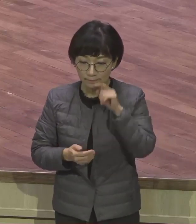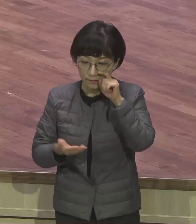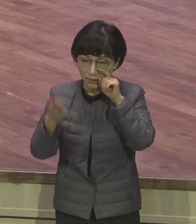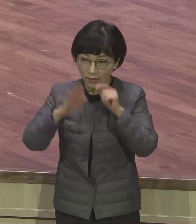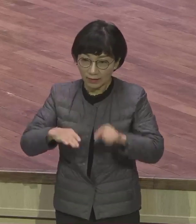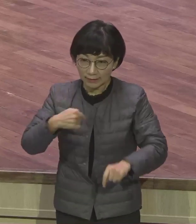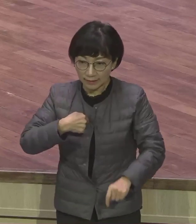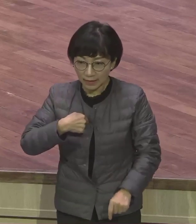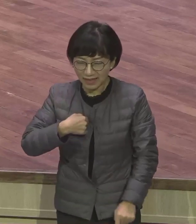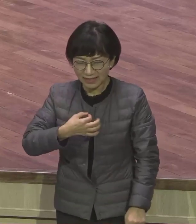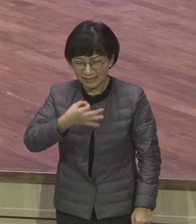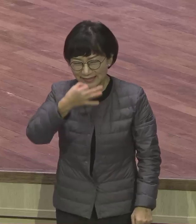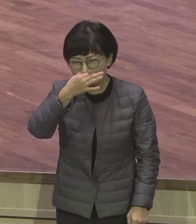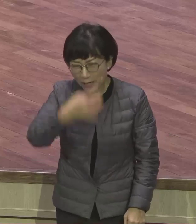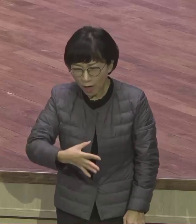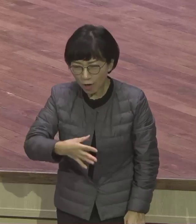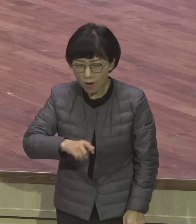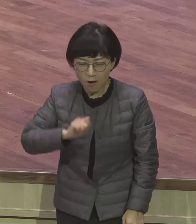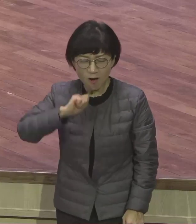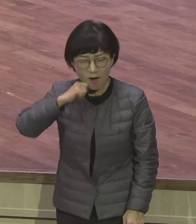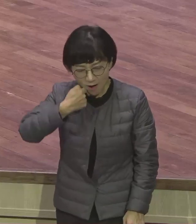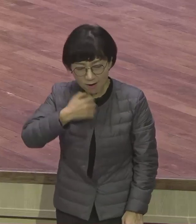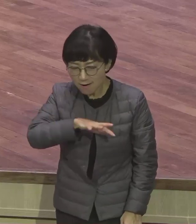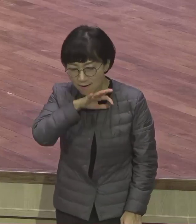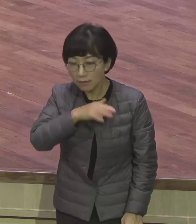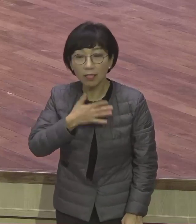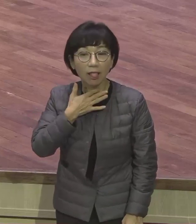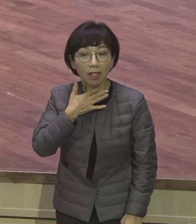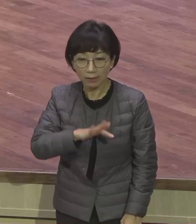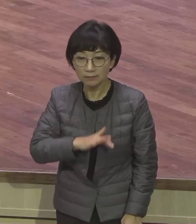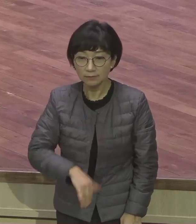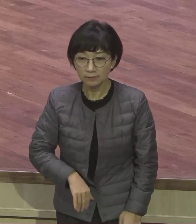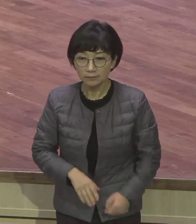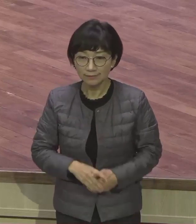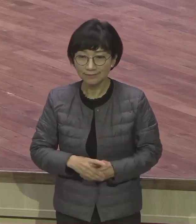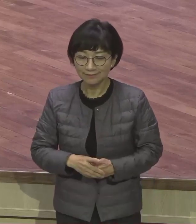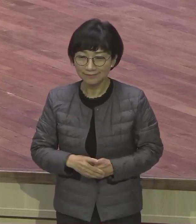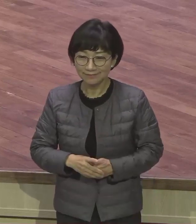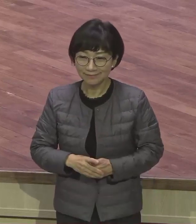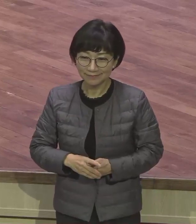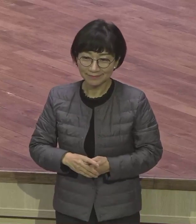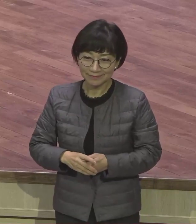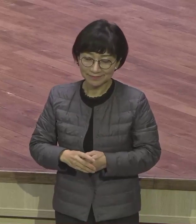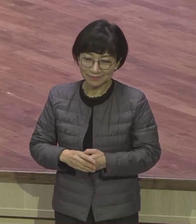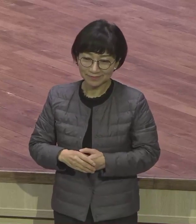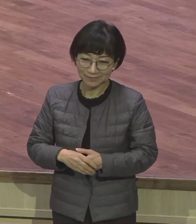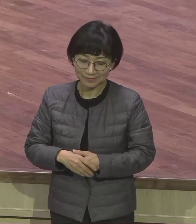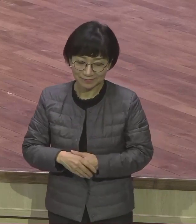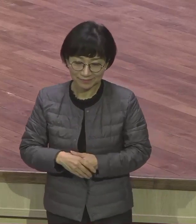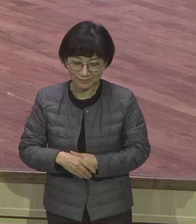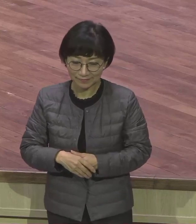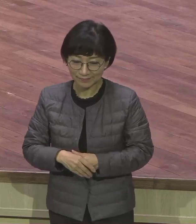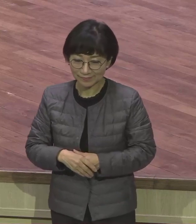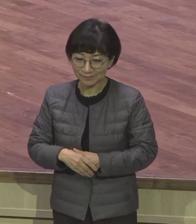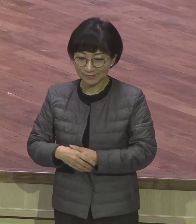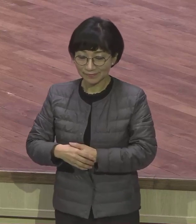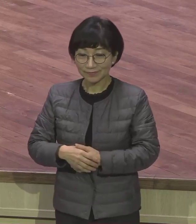그런 적이 없어요. 참 하나님의 역사 여러분 여러분의 광야 생활이